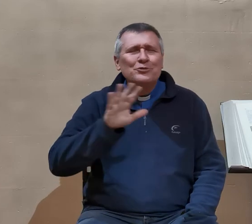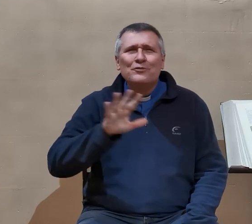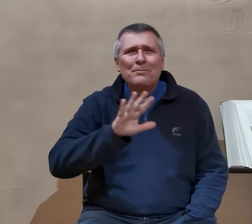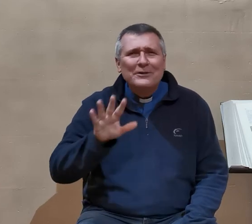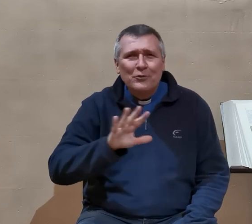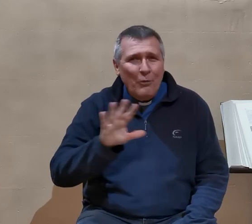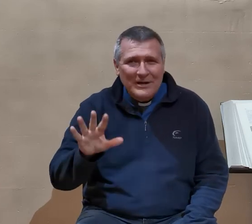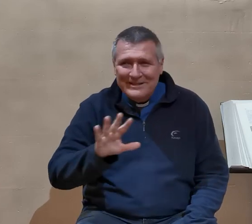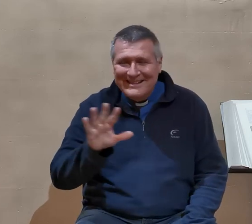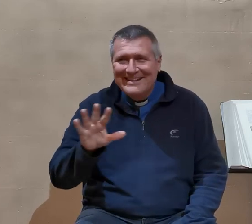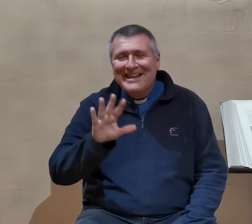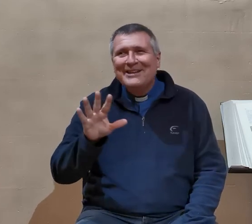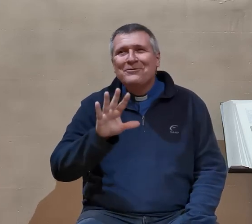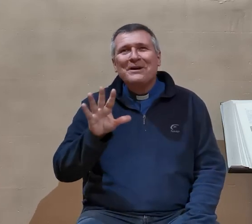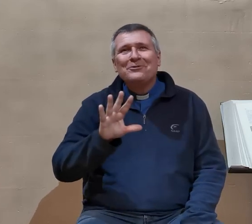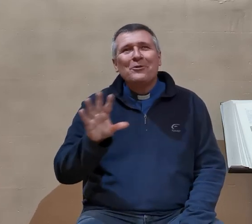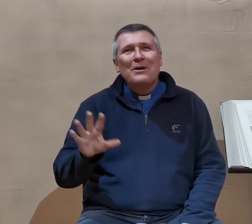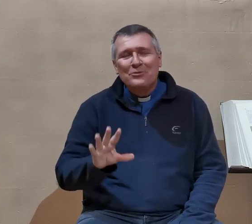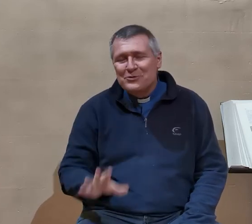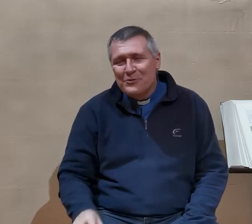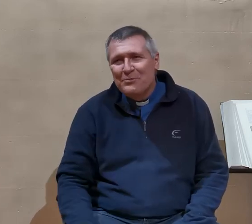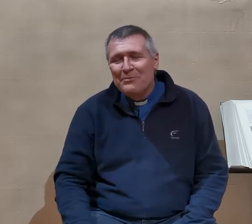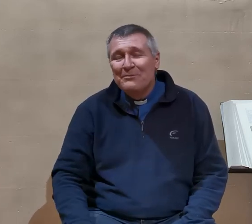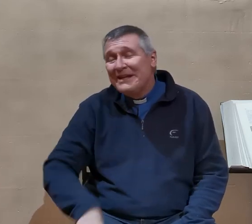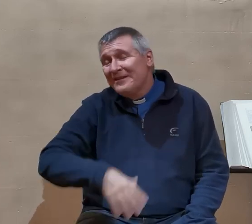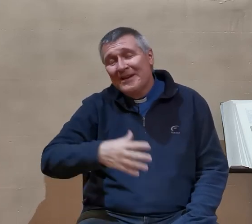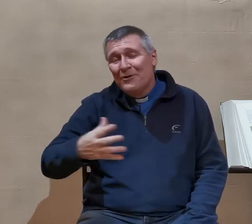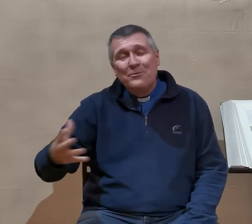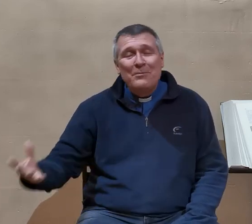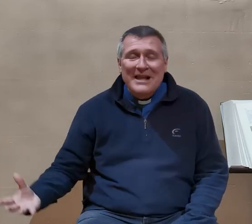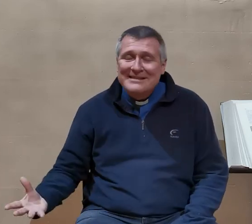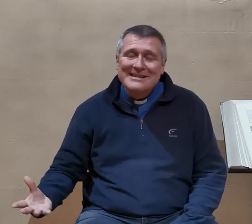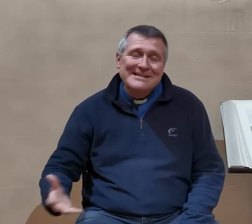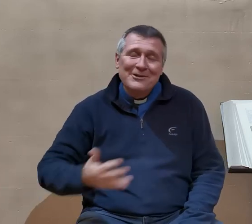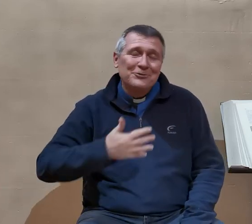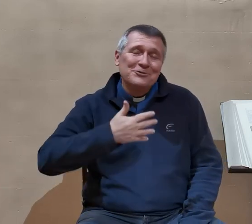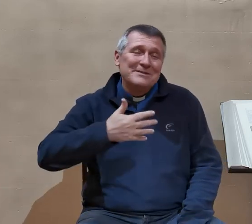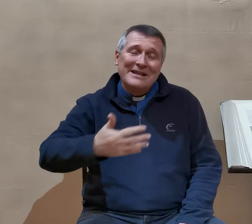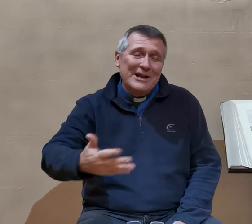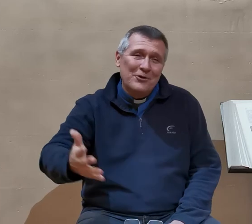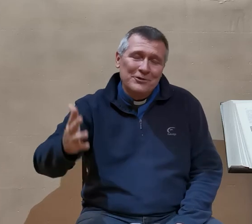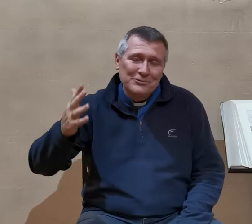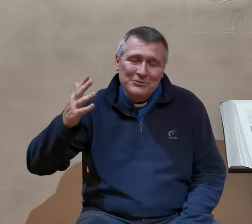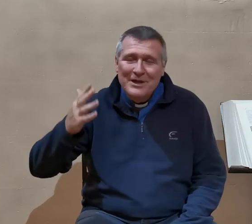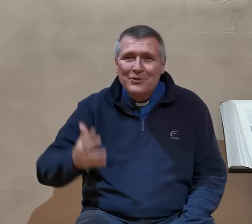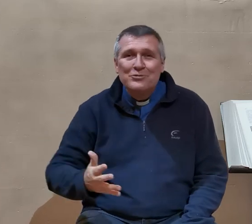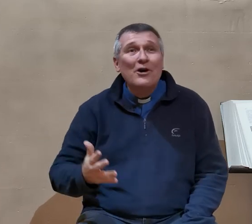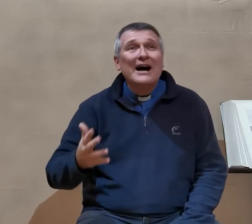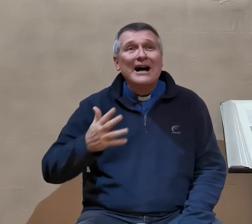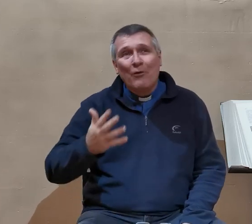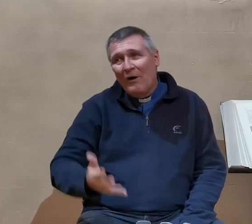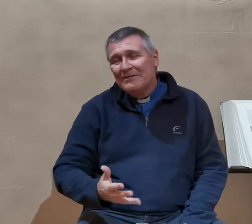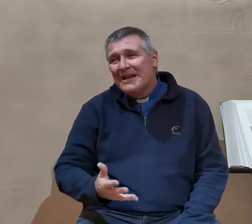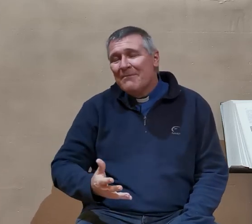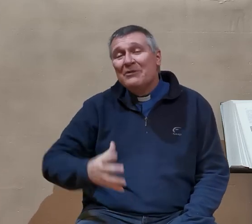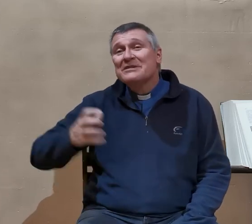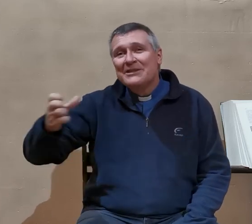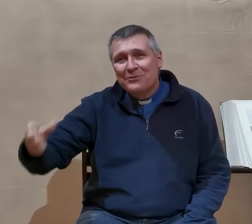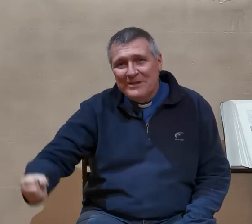Dieu ne veut pas de roi, il ne veut pas de roi pour son peuple, mais le peuple insiste, alors Dieu dit, d'accord, tu auras un roi. Mais aussitôt,